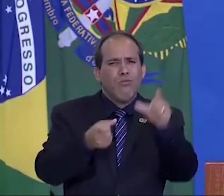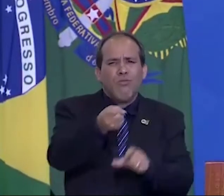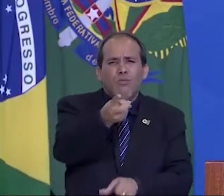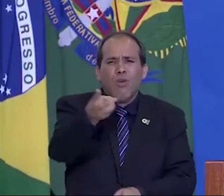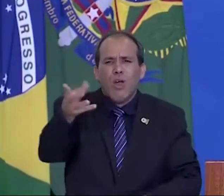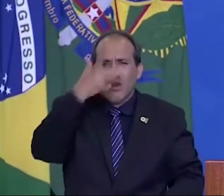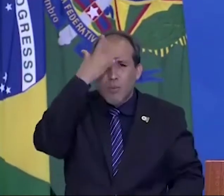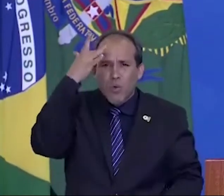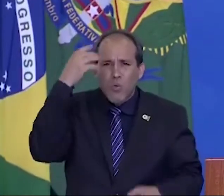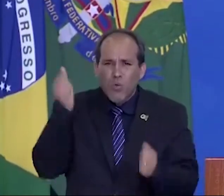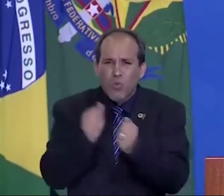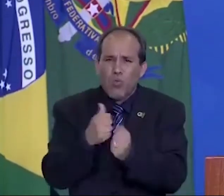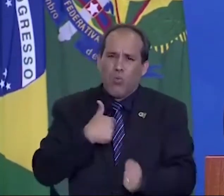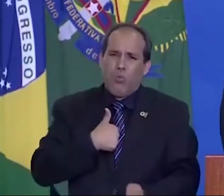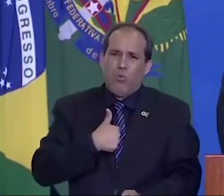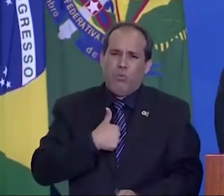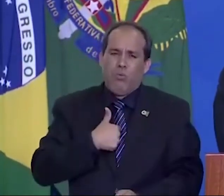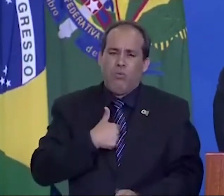ao meu lado.